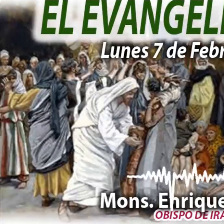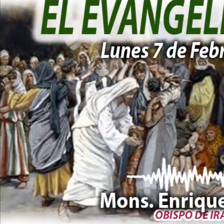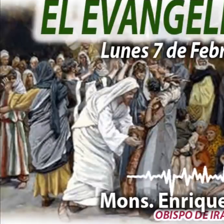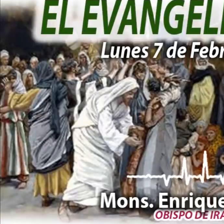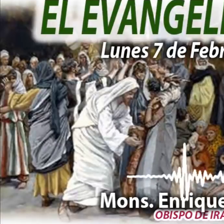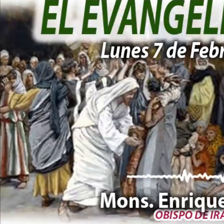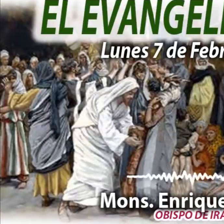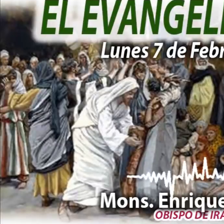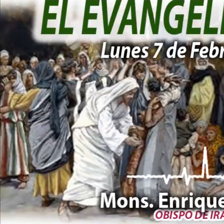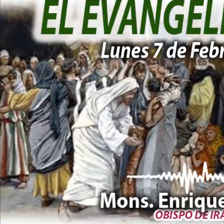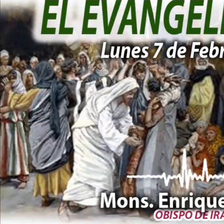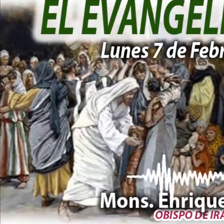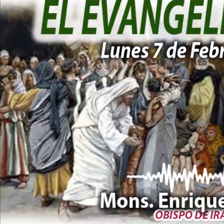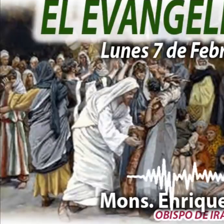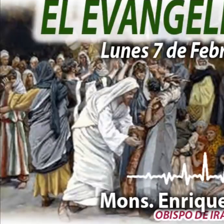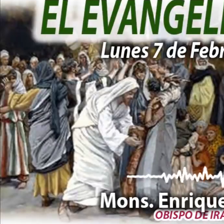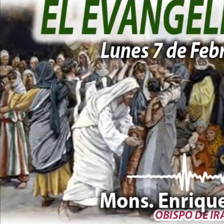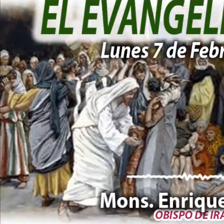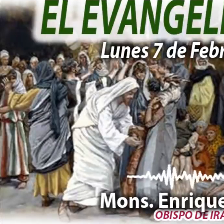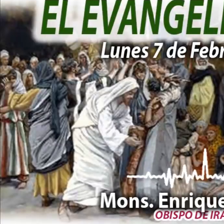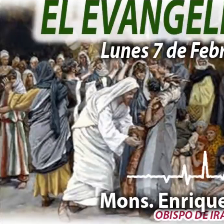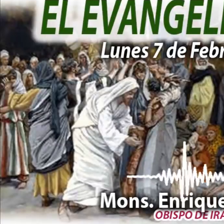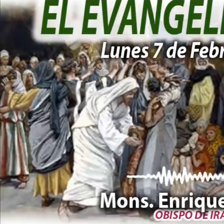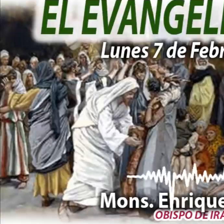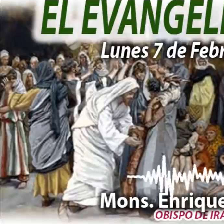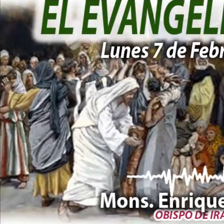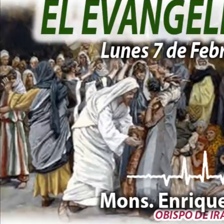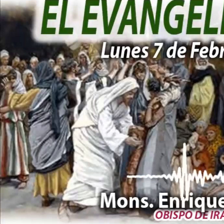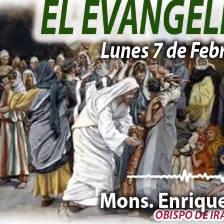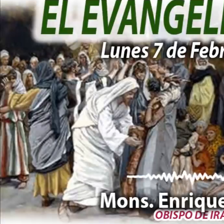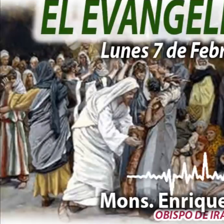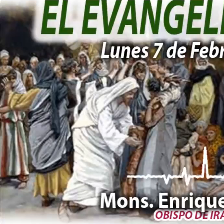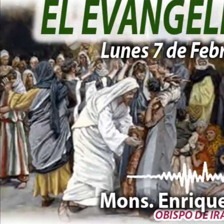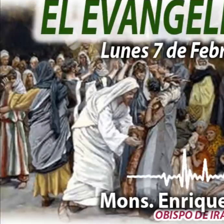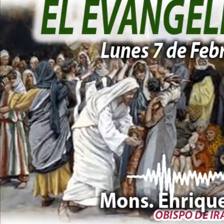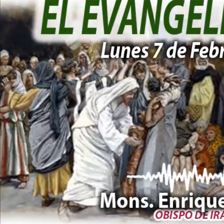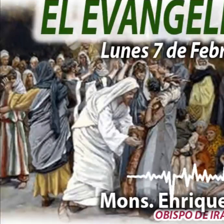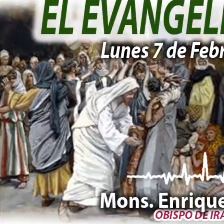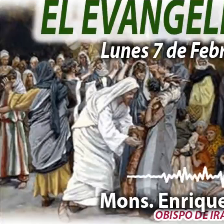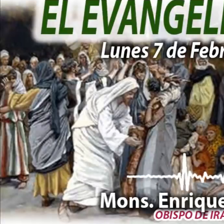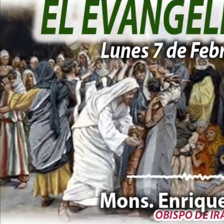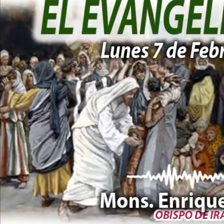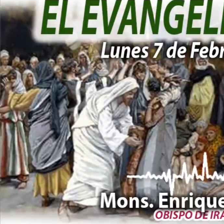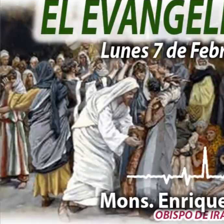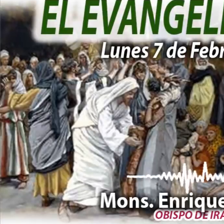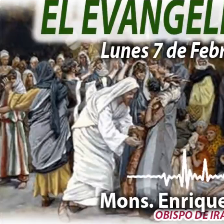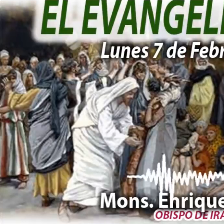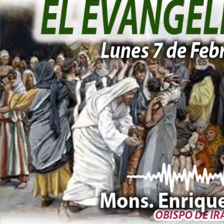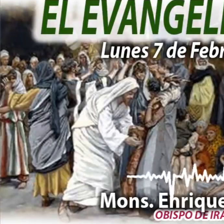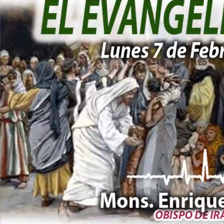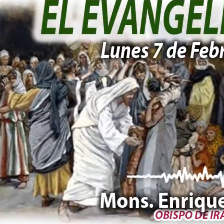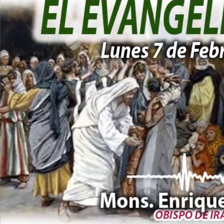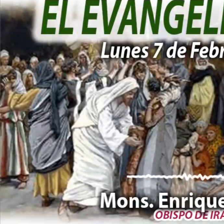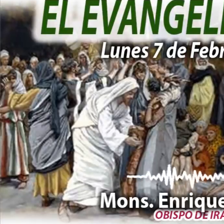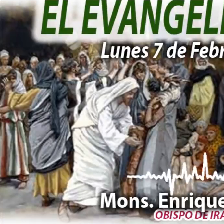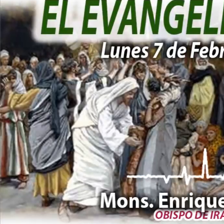El Evangelio del Día, en voz de Monseñor Enrique Díaz, a través de Radio María, Voz